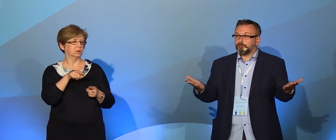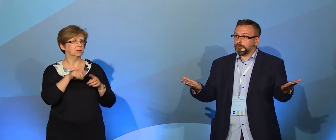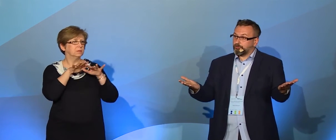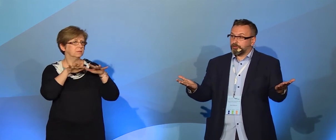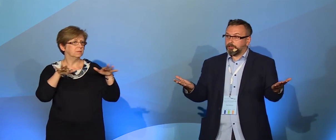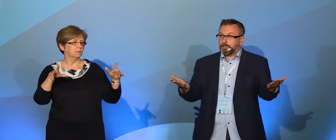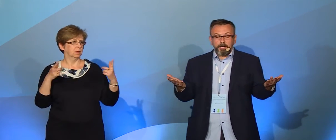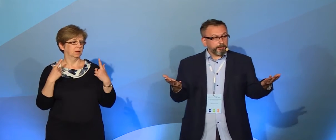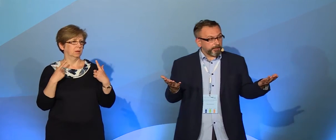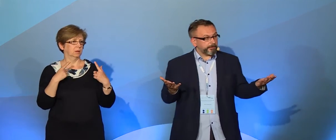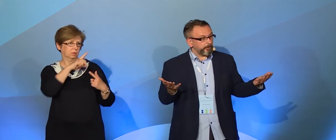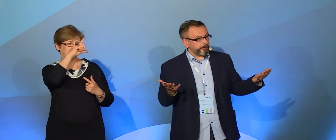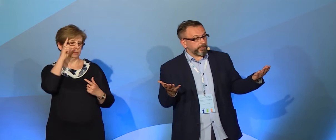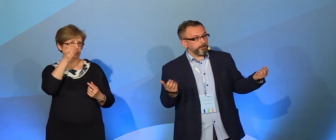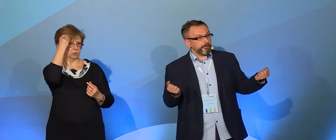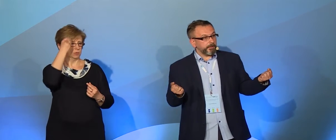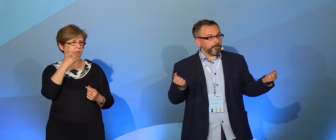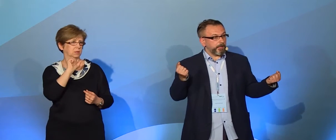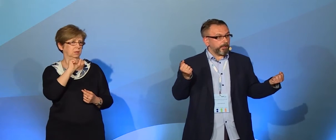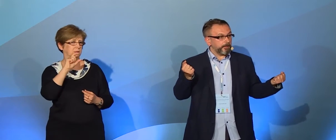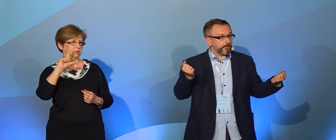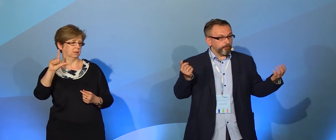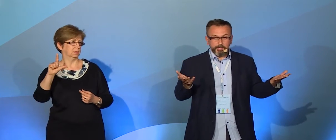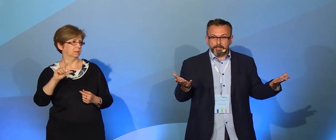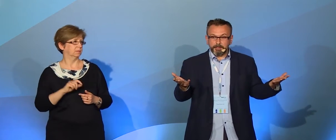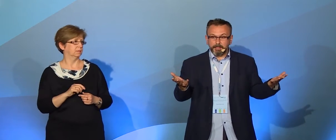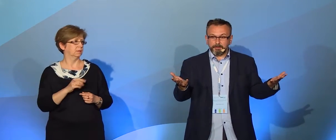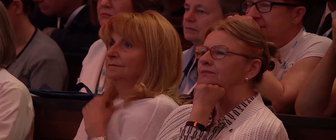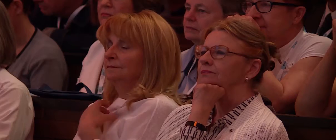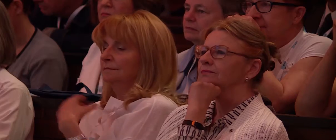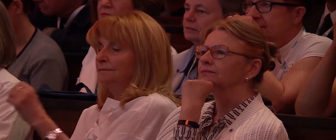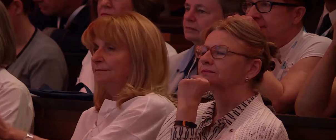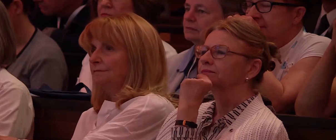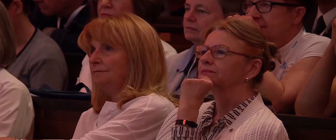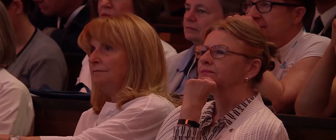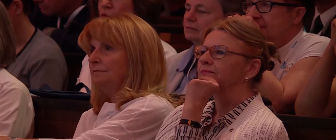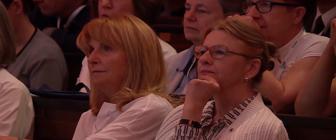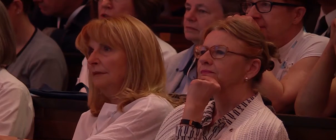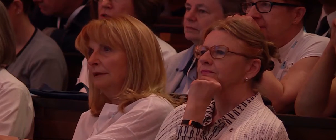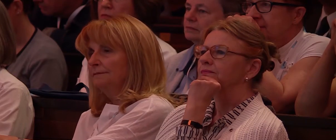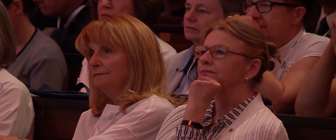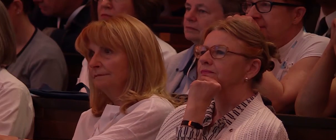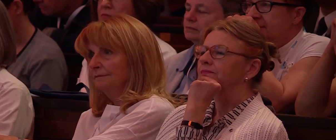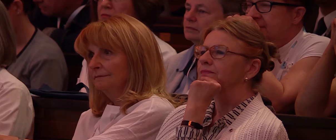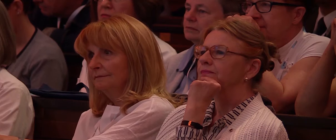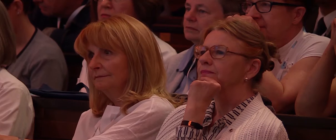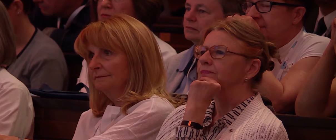się uczy amerykańskiego języka migowego na uczelniach amerykańskich. Otóż jest tak, że dzięki